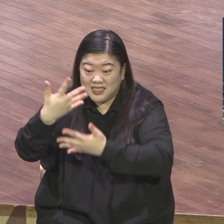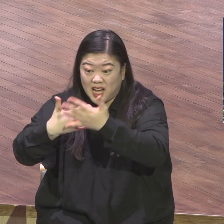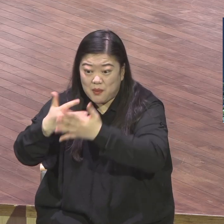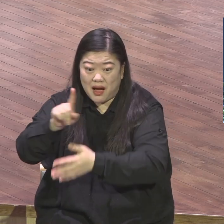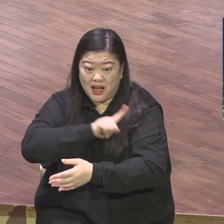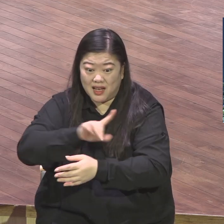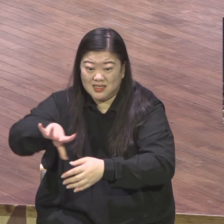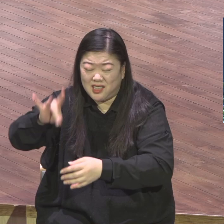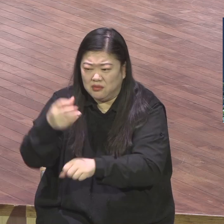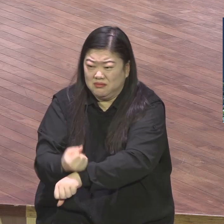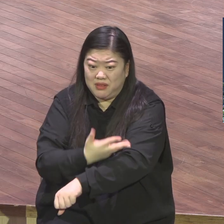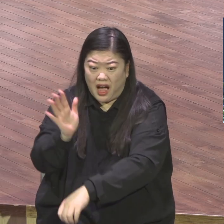내 안에 있어